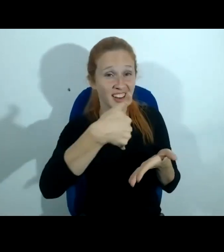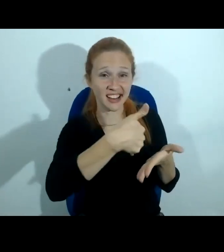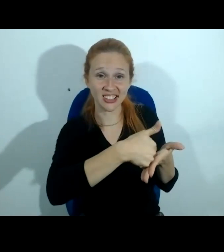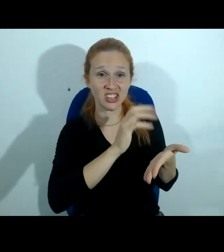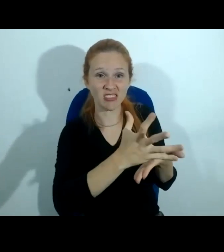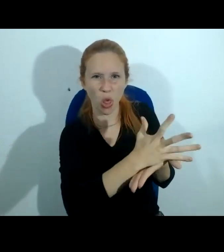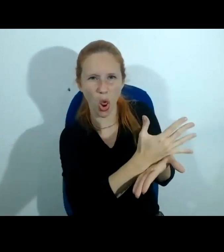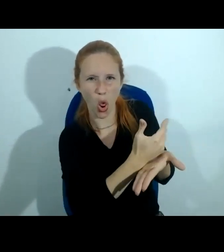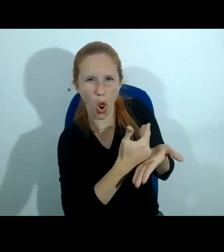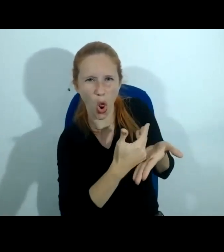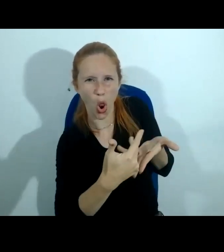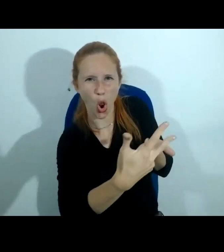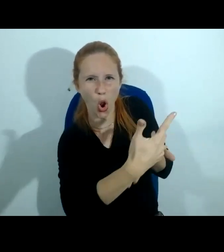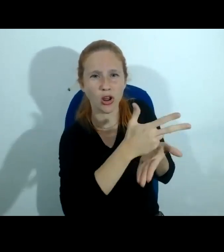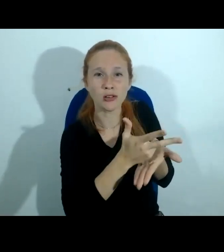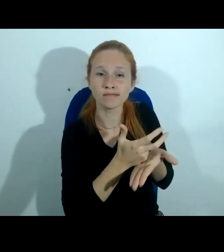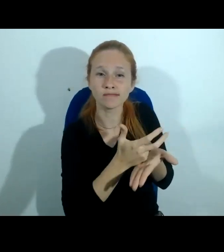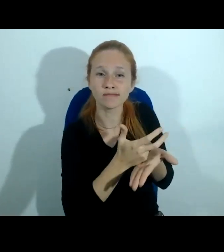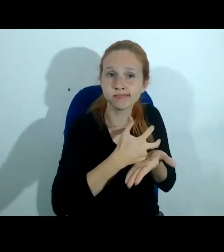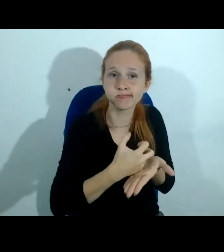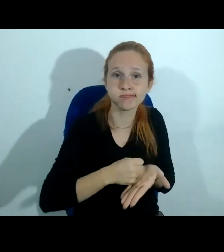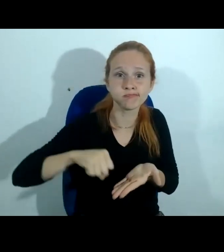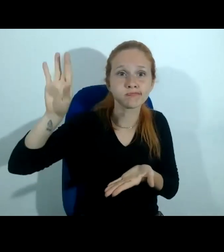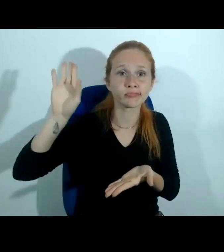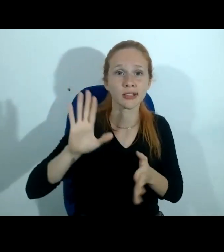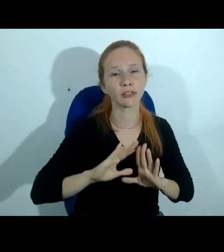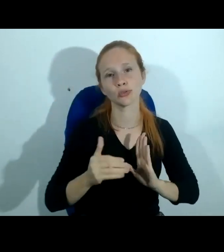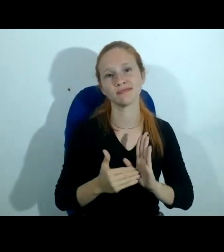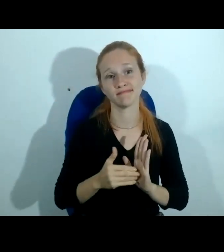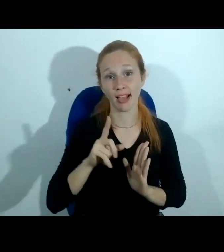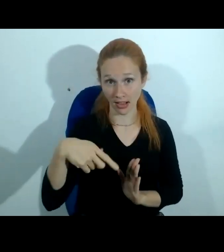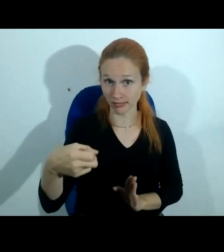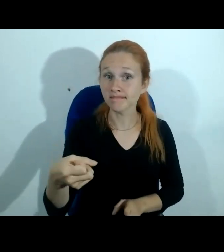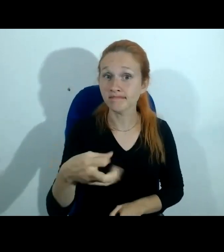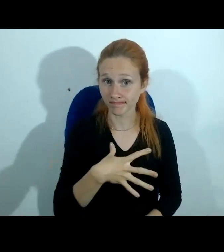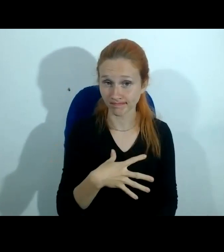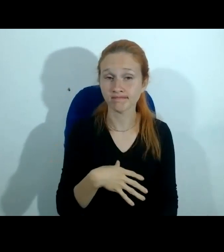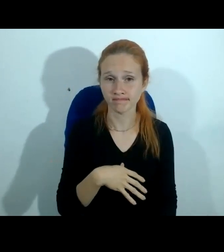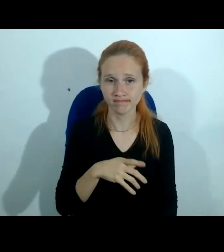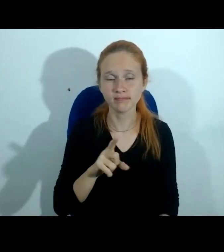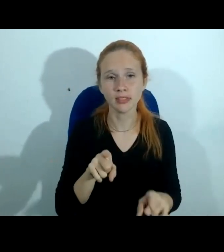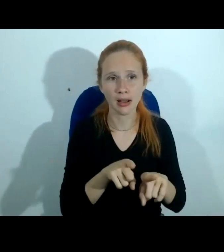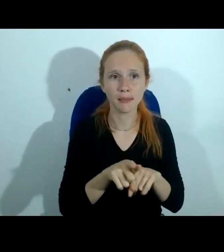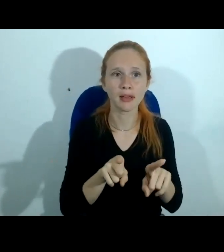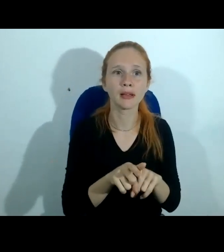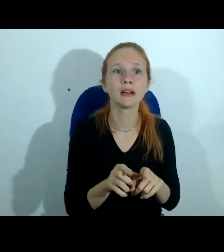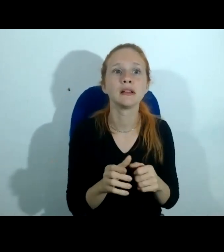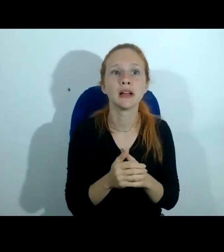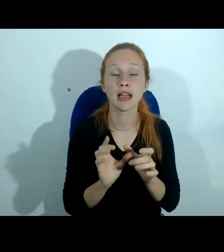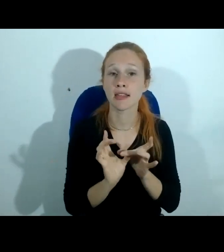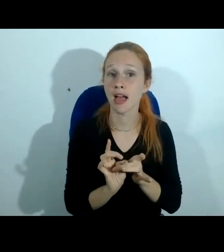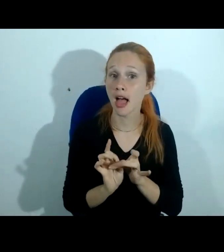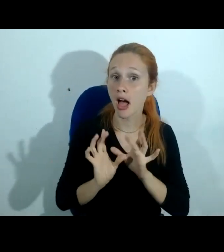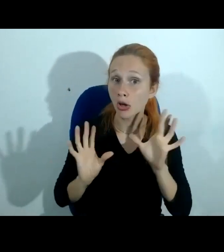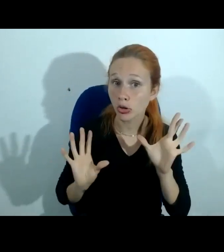então é um ponto que gostaria de trazer talvez seja a maior novidade do código de processo penal a autorização